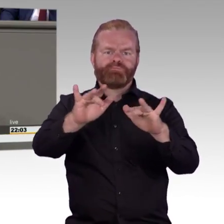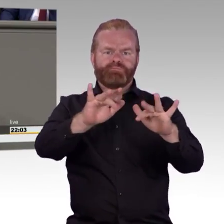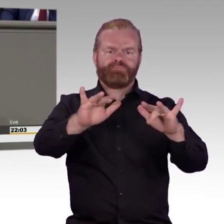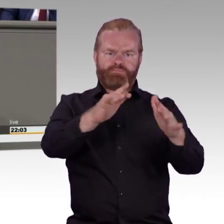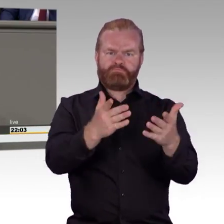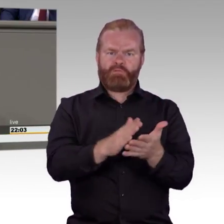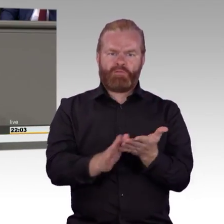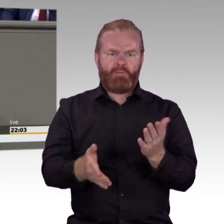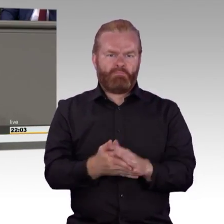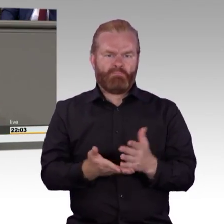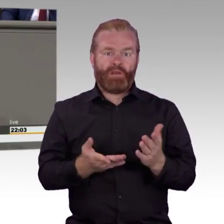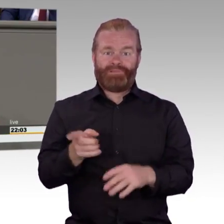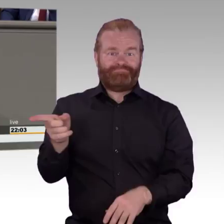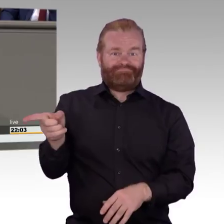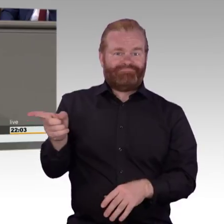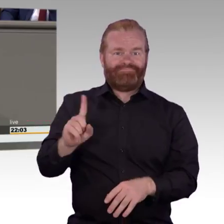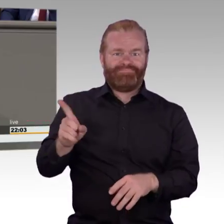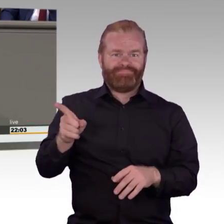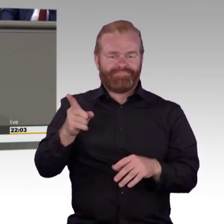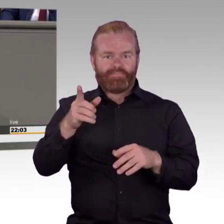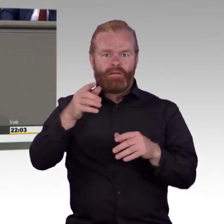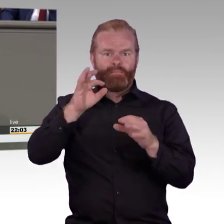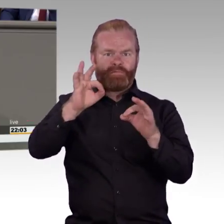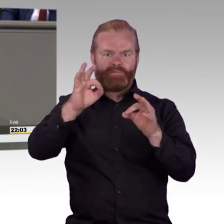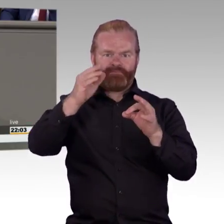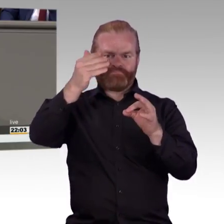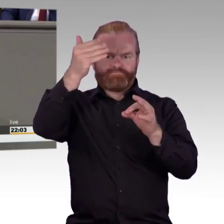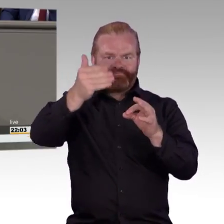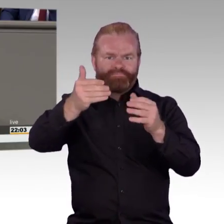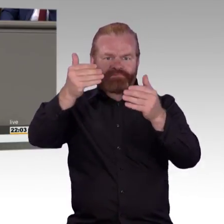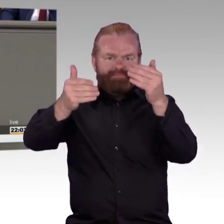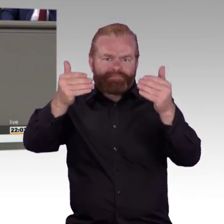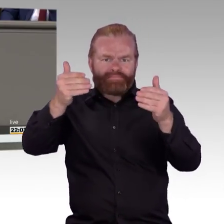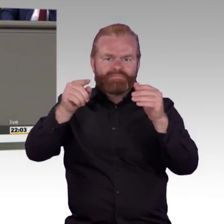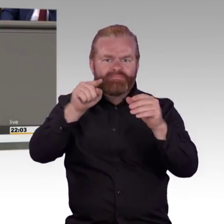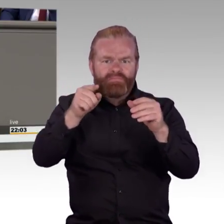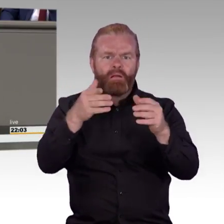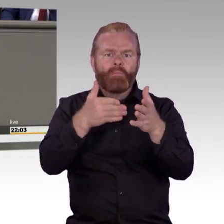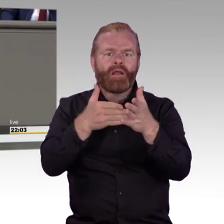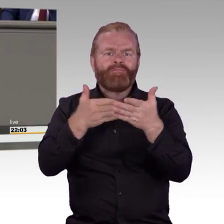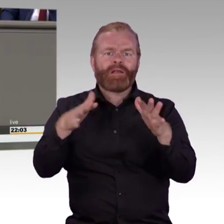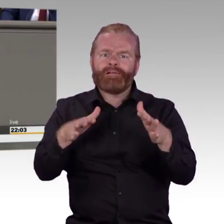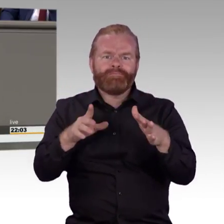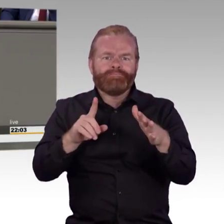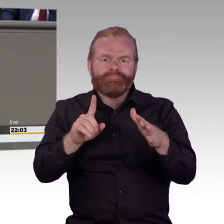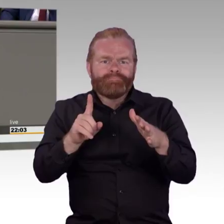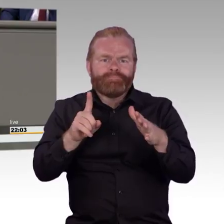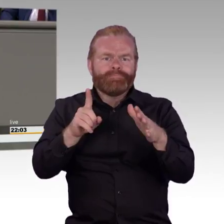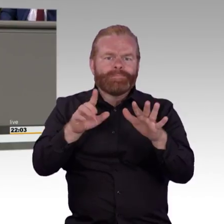Ja, das ist eine Katastrophe, dass an solchen Ecken unserer Gesellschaft keine Barrierefreiheit herrscht. Und wir hätten ja heute einen